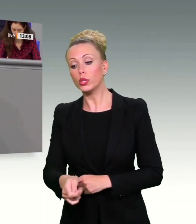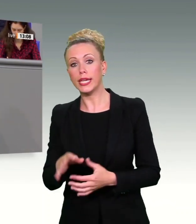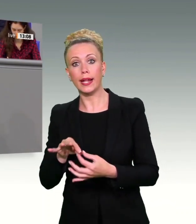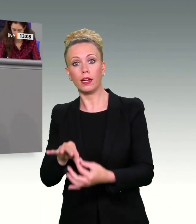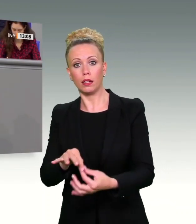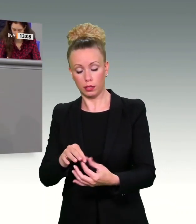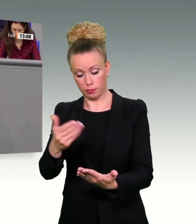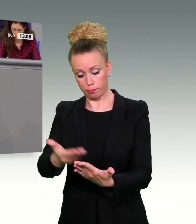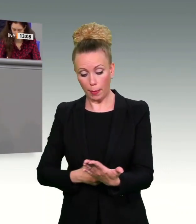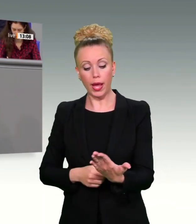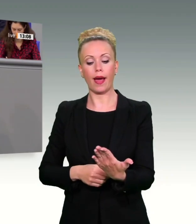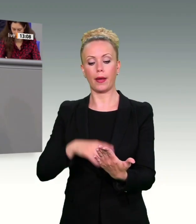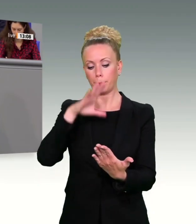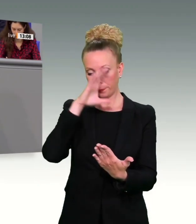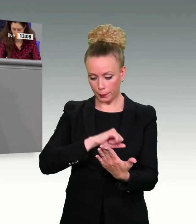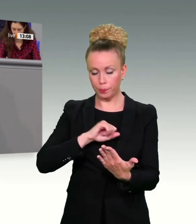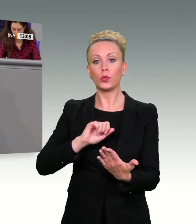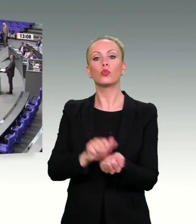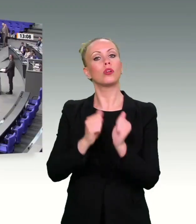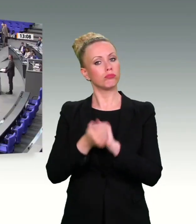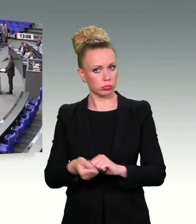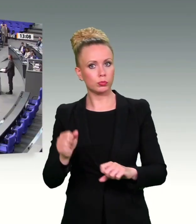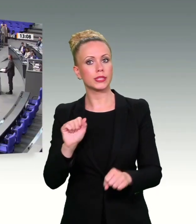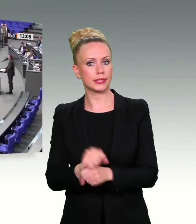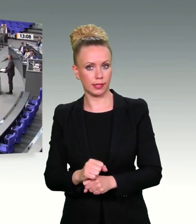allerdings voraus, man liest es, und zwar vollständig.